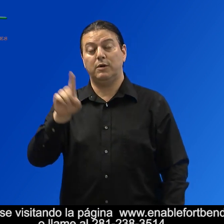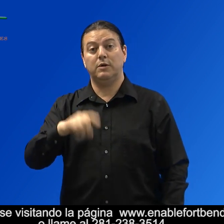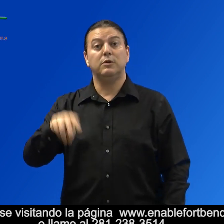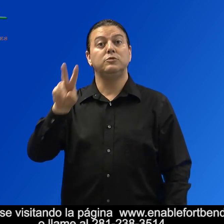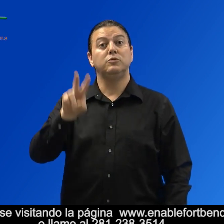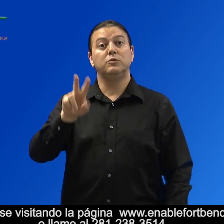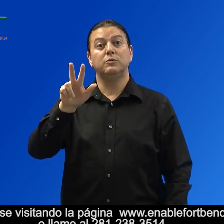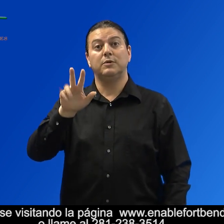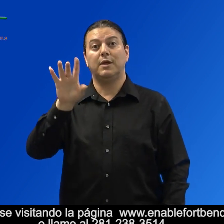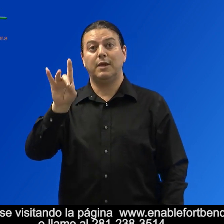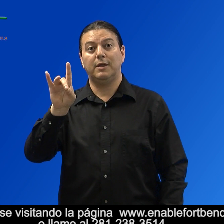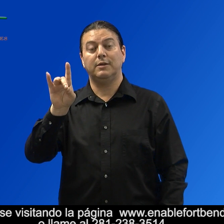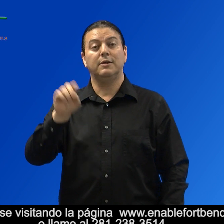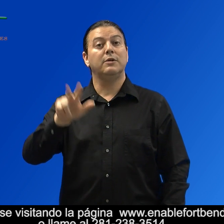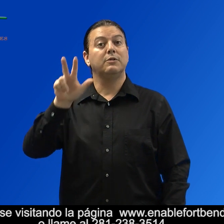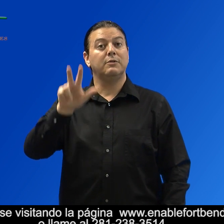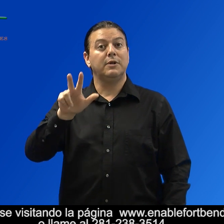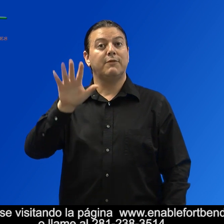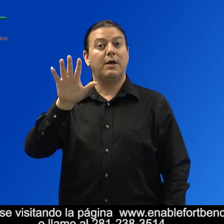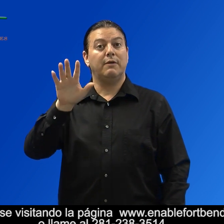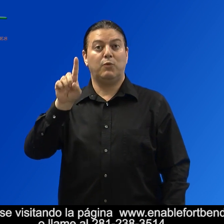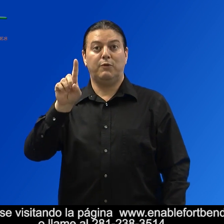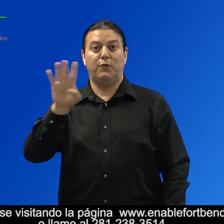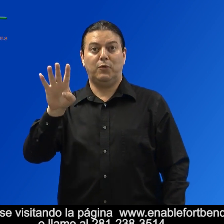281-238-3514.